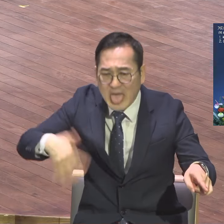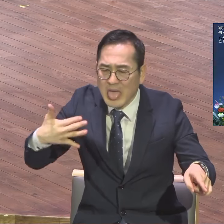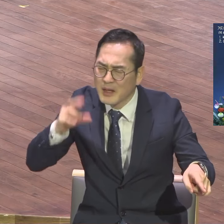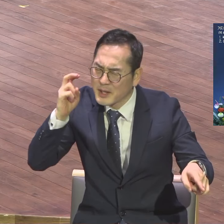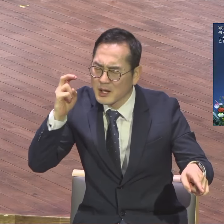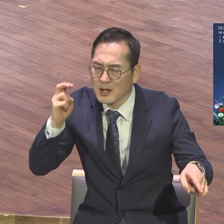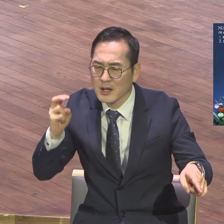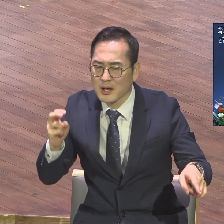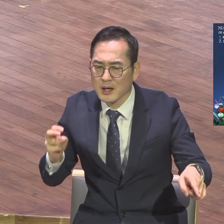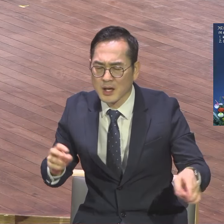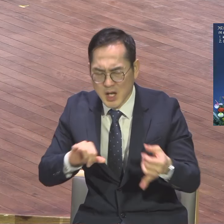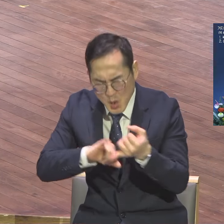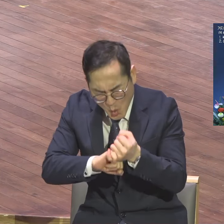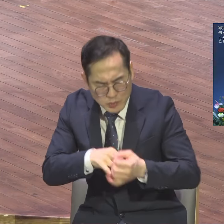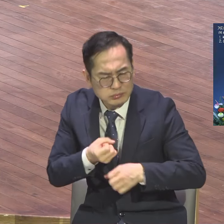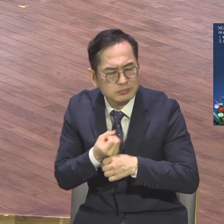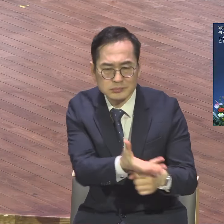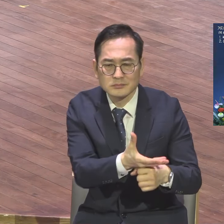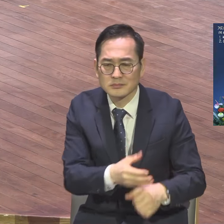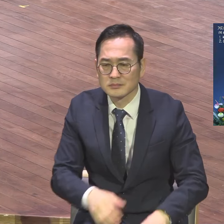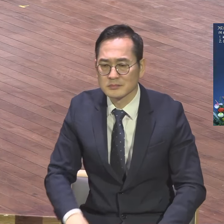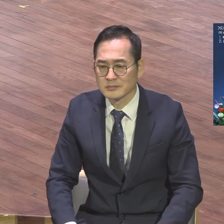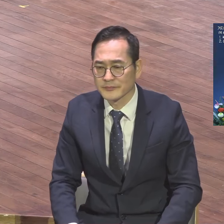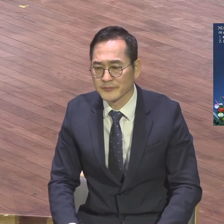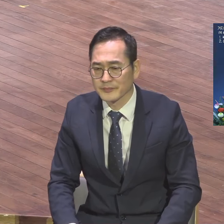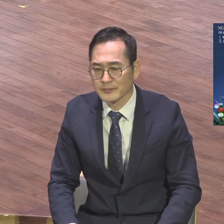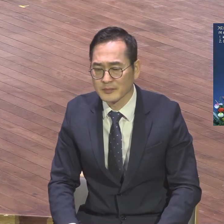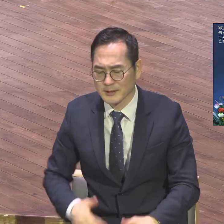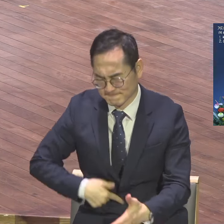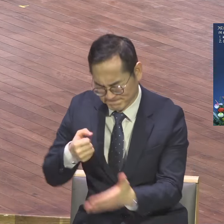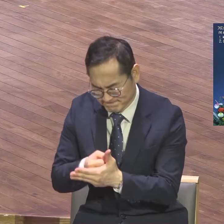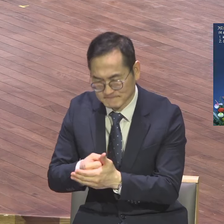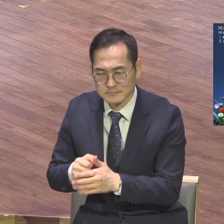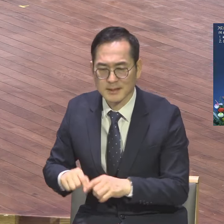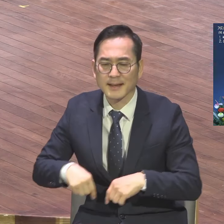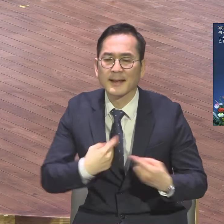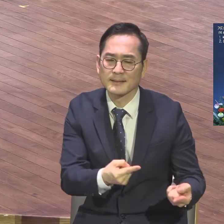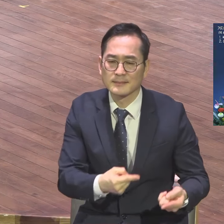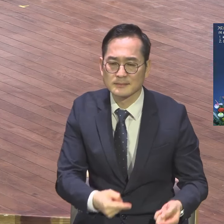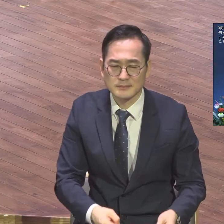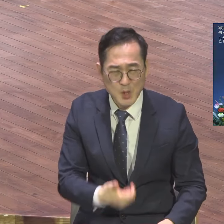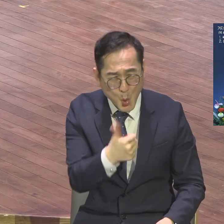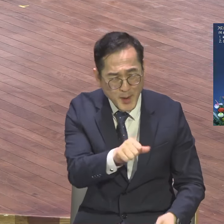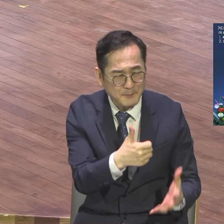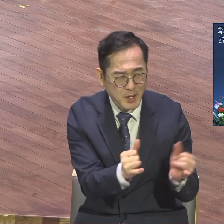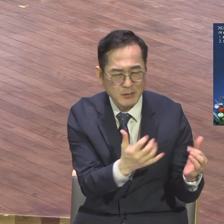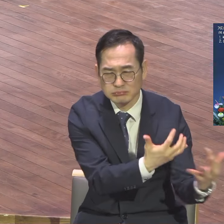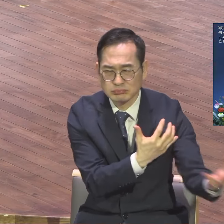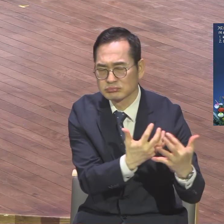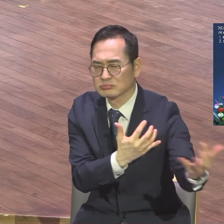세상적으로 시금방 떨어지면서 뭔가 생생 날려고 아니에요 한의 아니